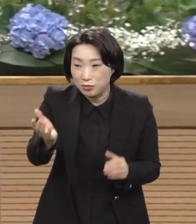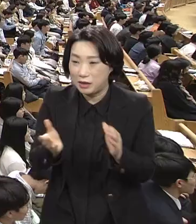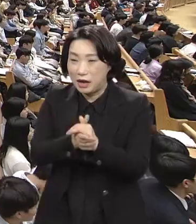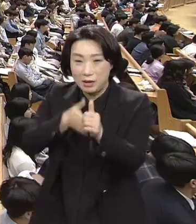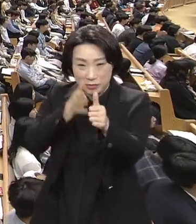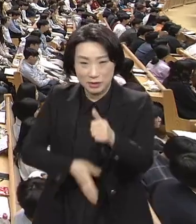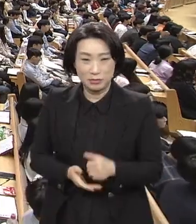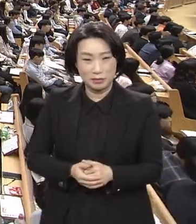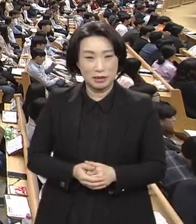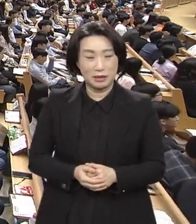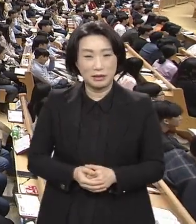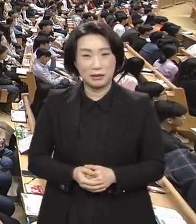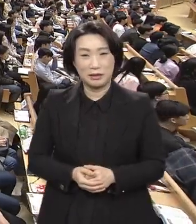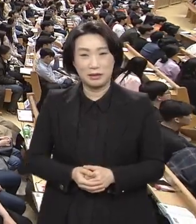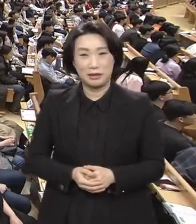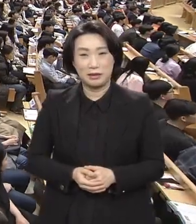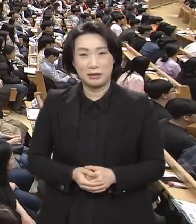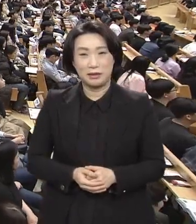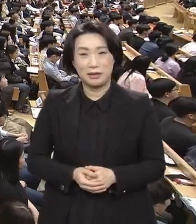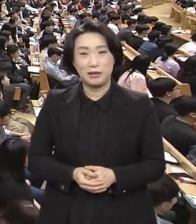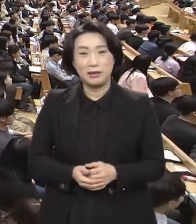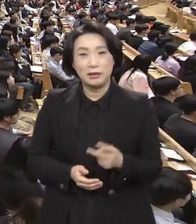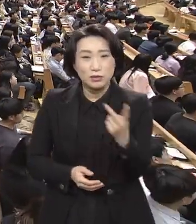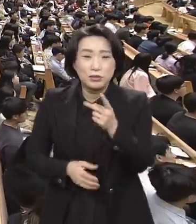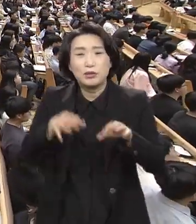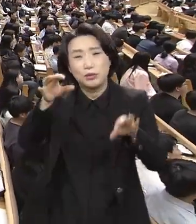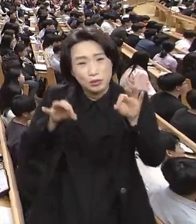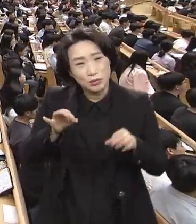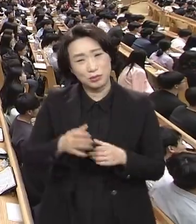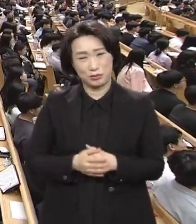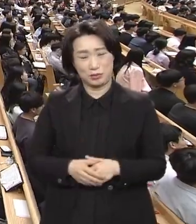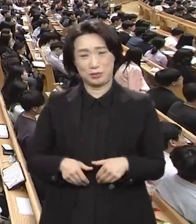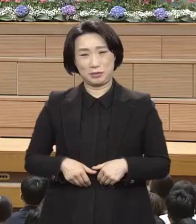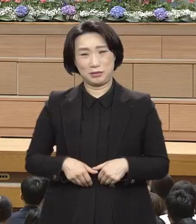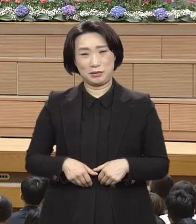아멘 그런 거예요 저는 그렇습니다